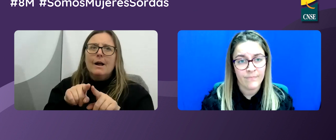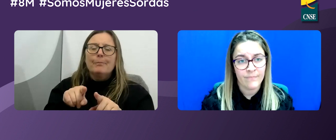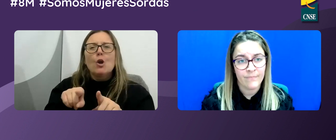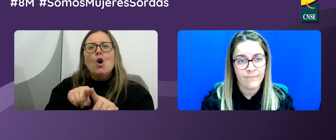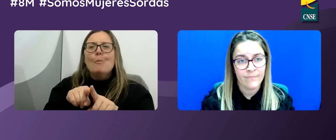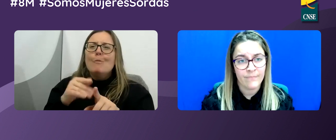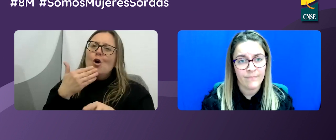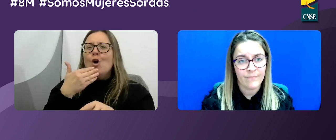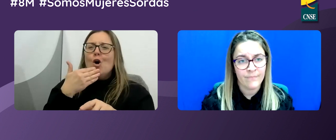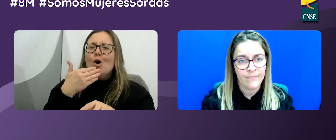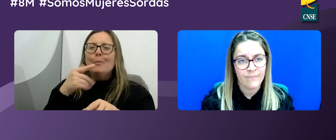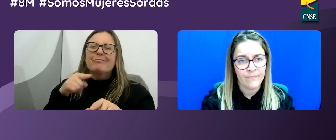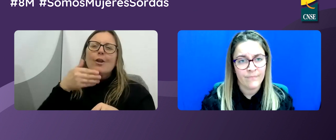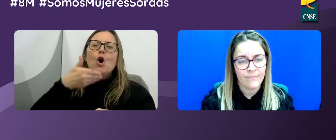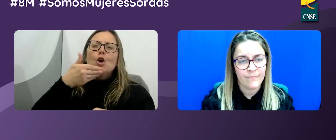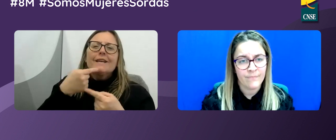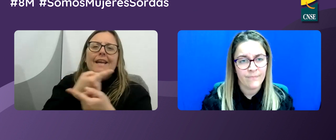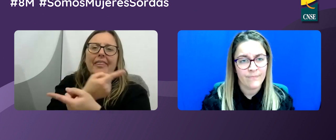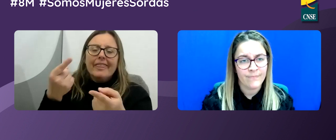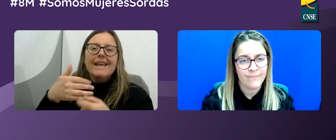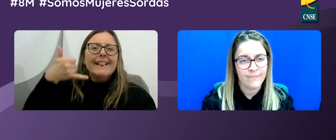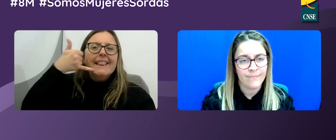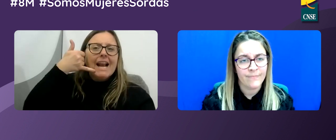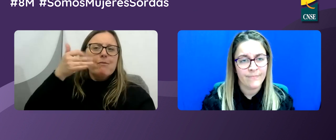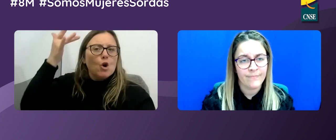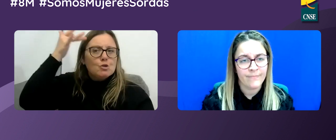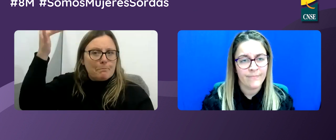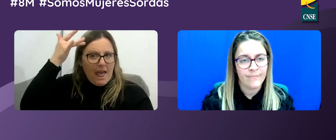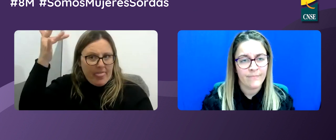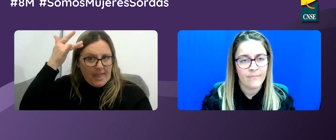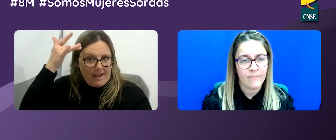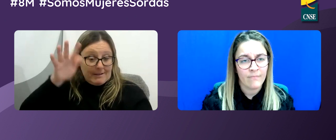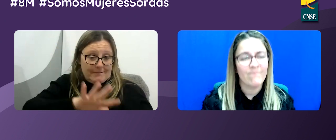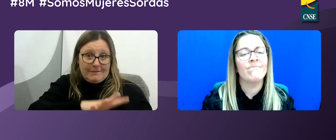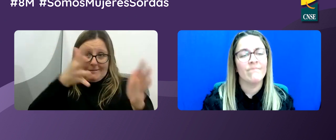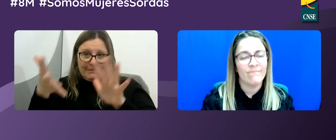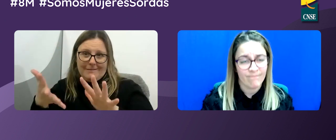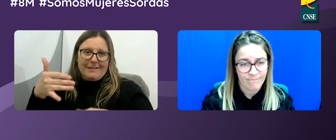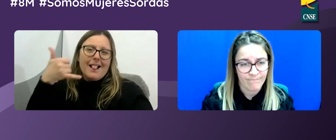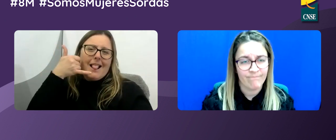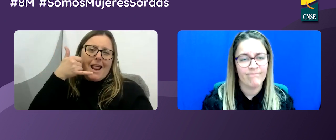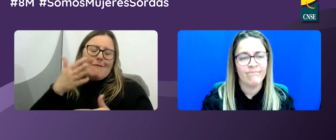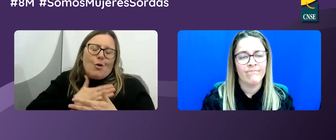Esto es similar a los smartphones que utilizan las personas oyentes para hablar.